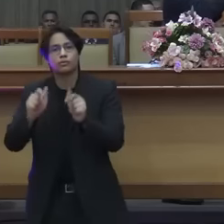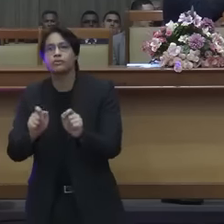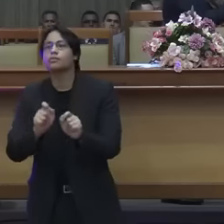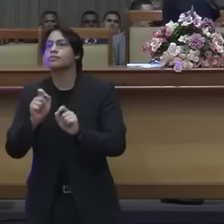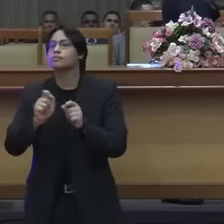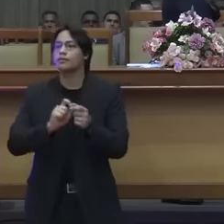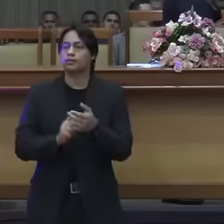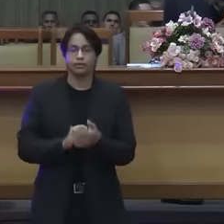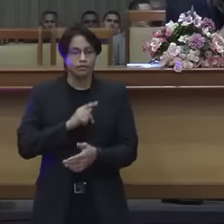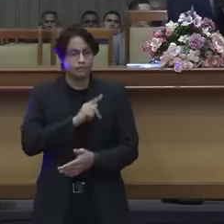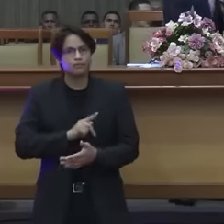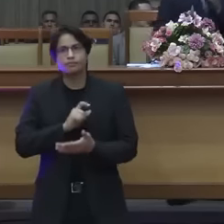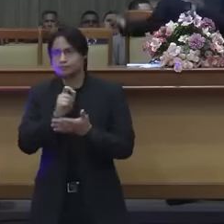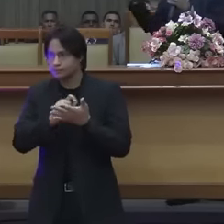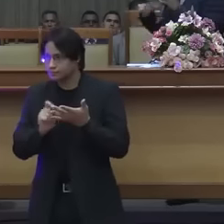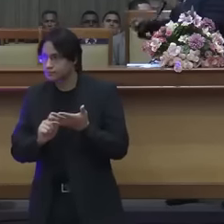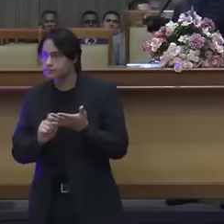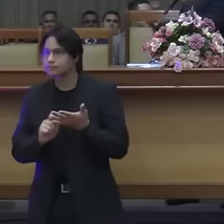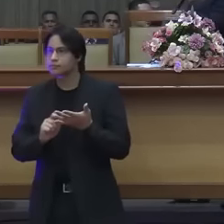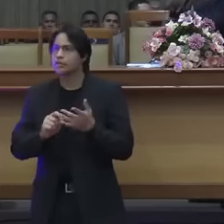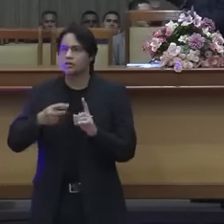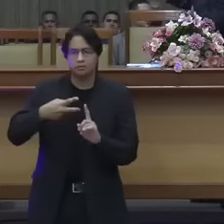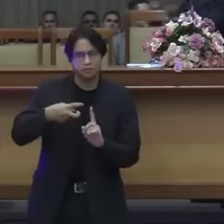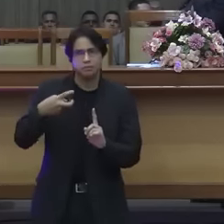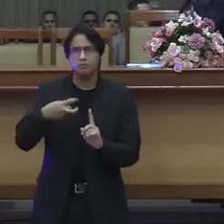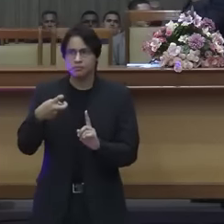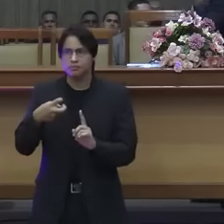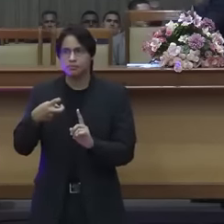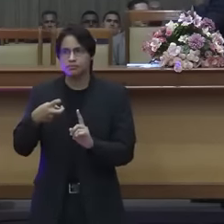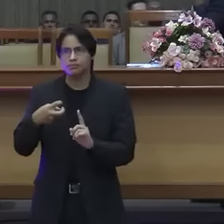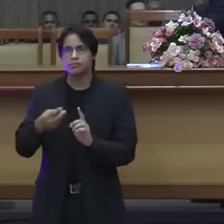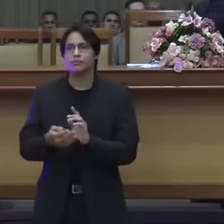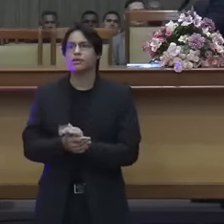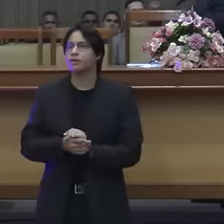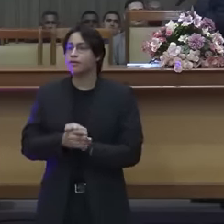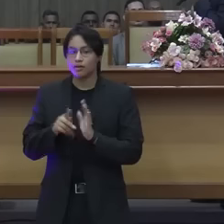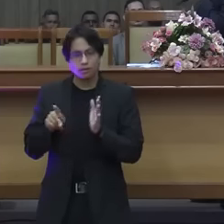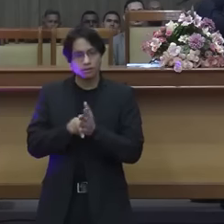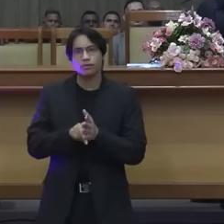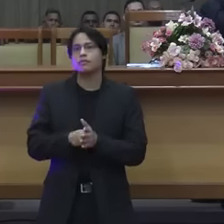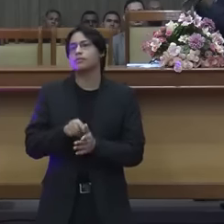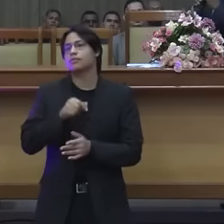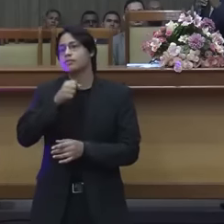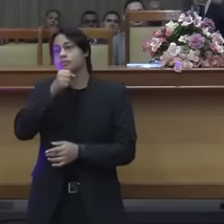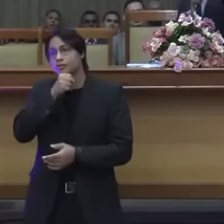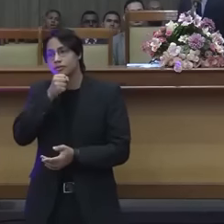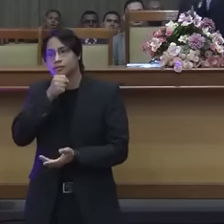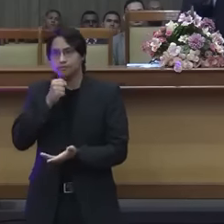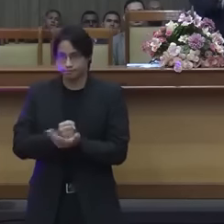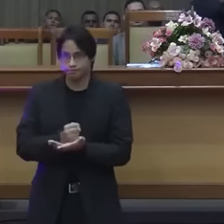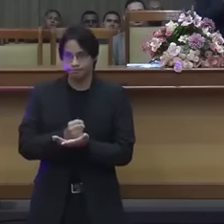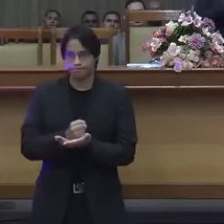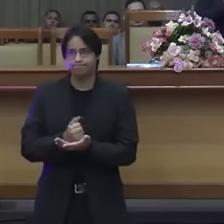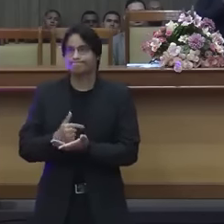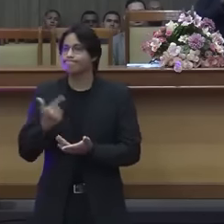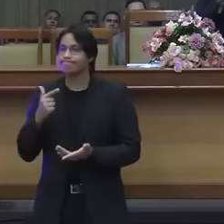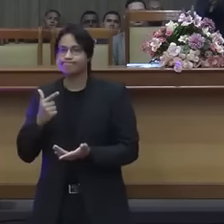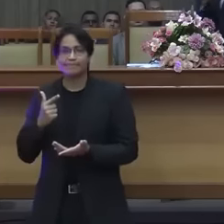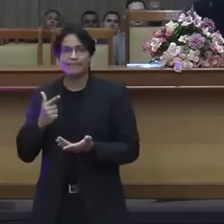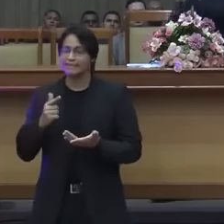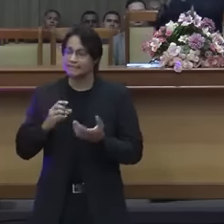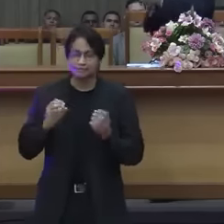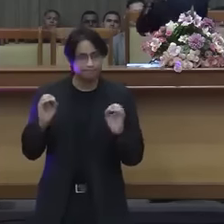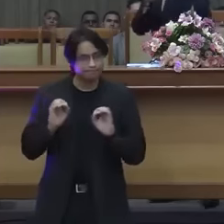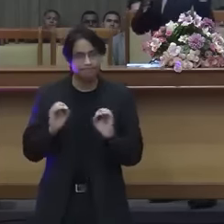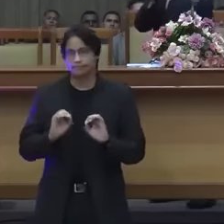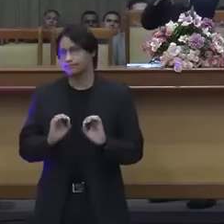da teologia dele, da exegese dele, é do Velho Testamento. Não tem quase nada para